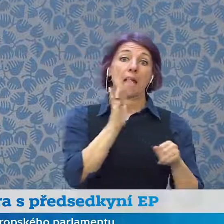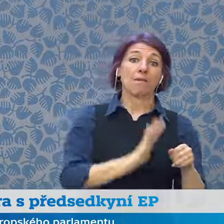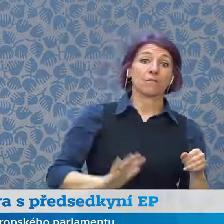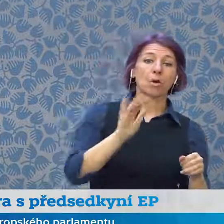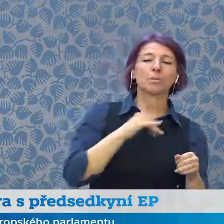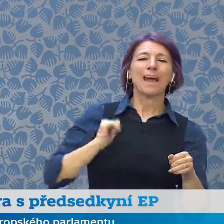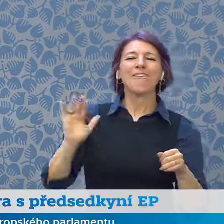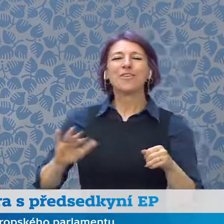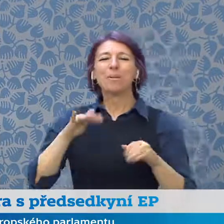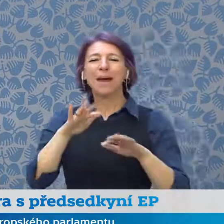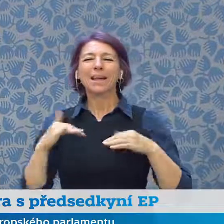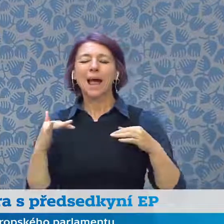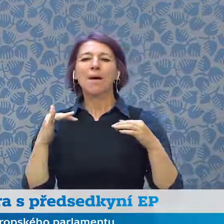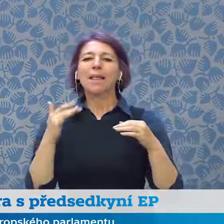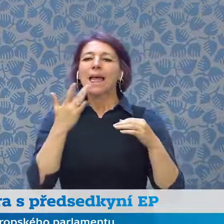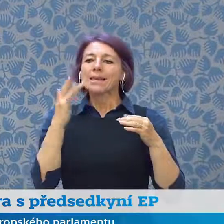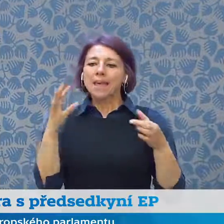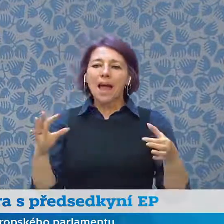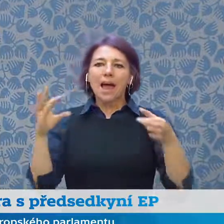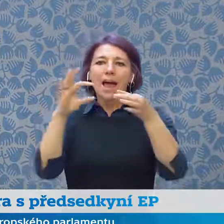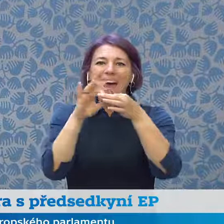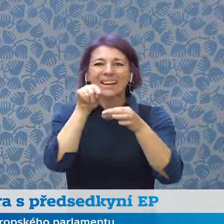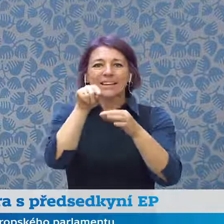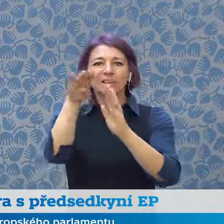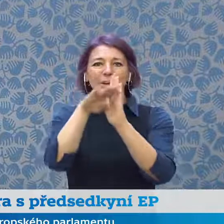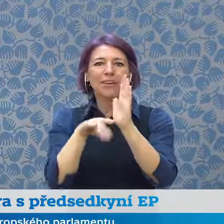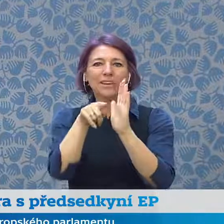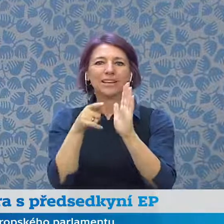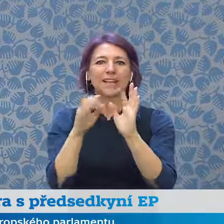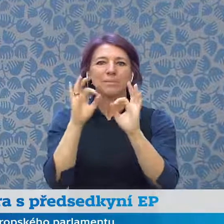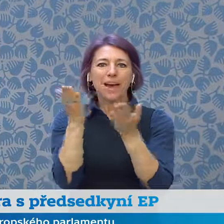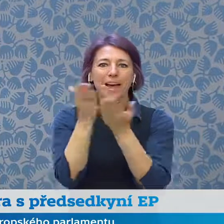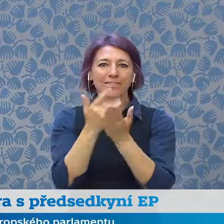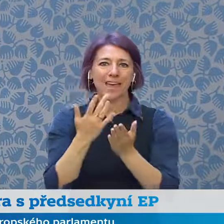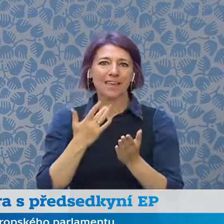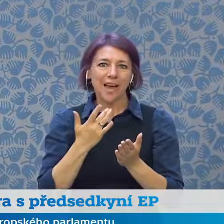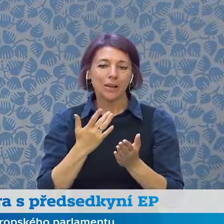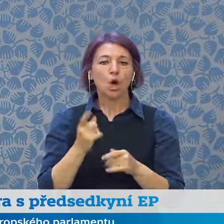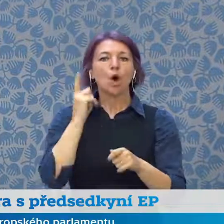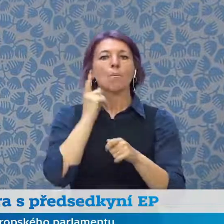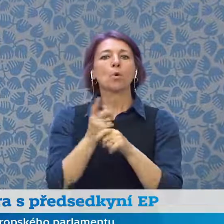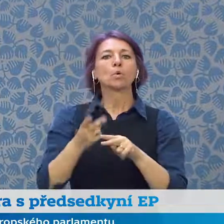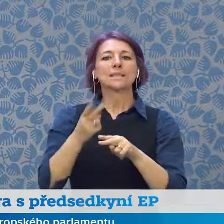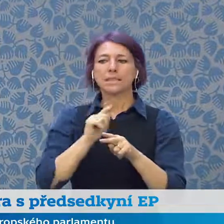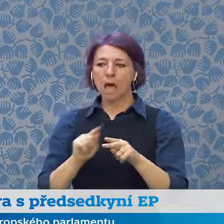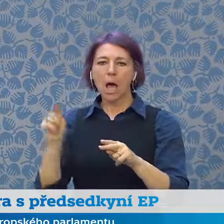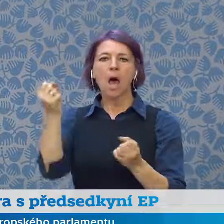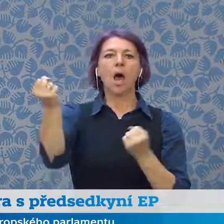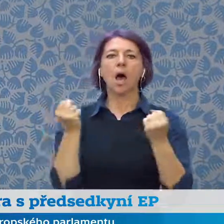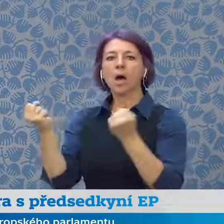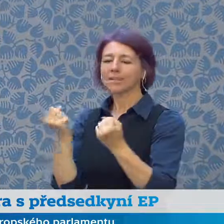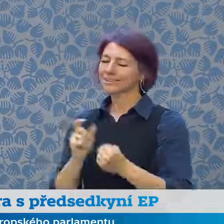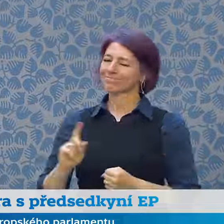bude to obtížné nejenom u těch geopolitických otázek, ale i jak